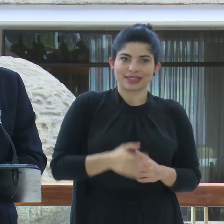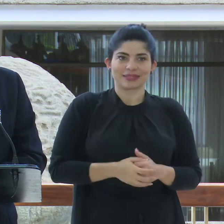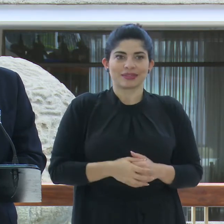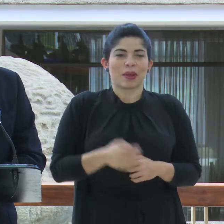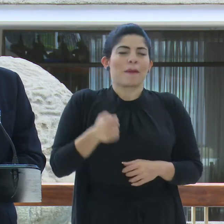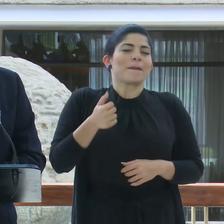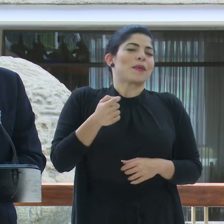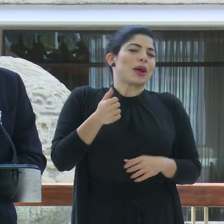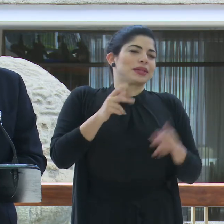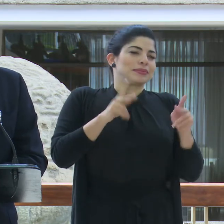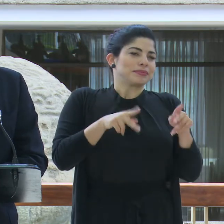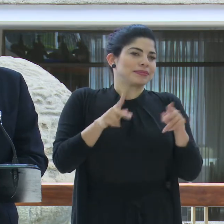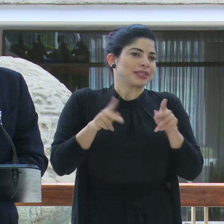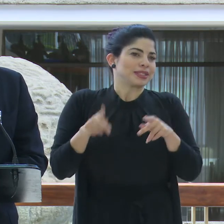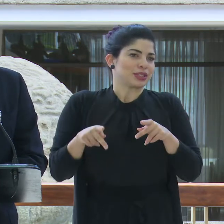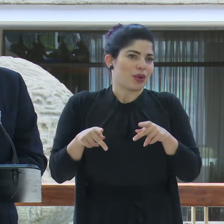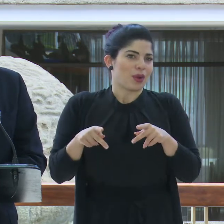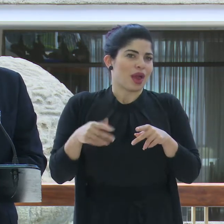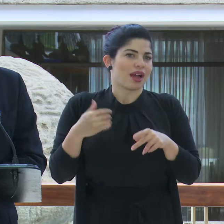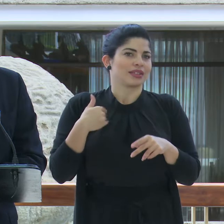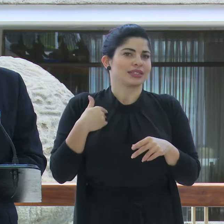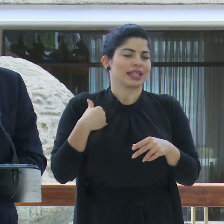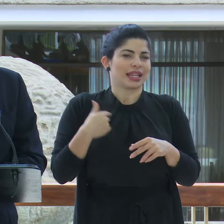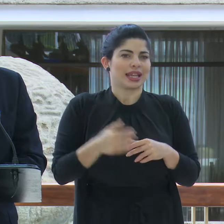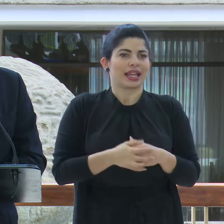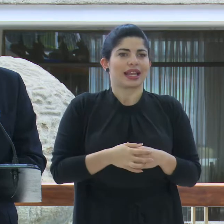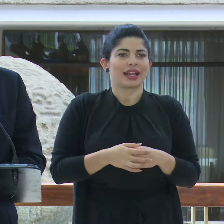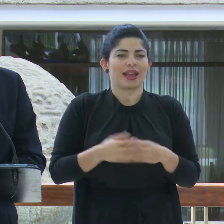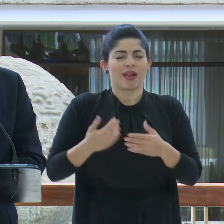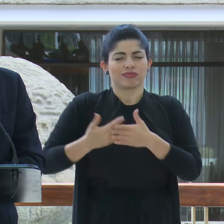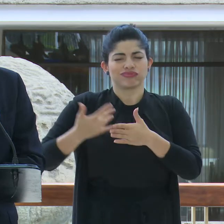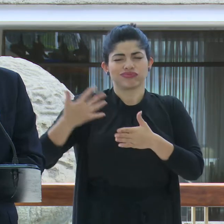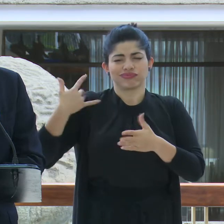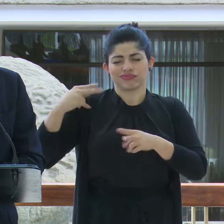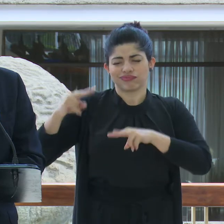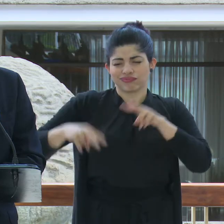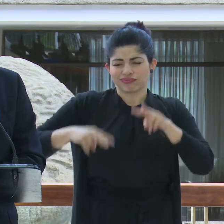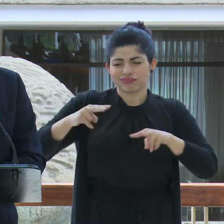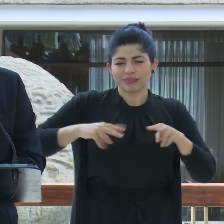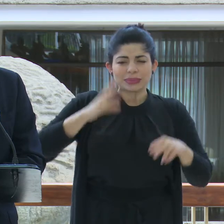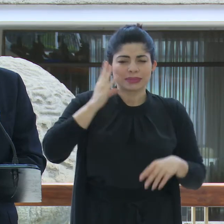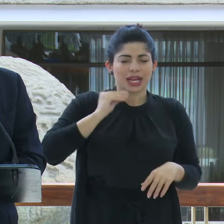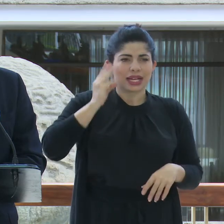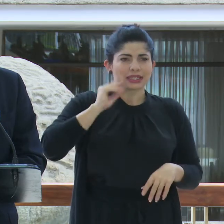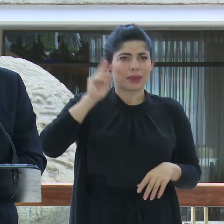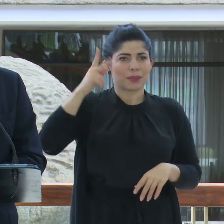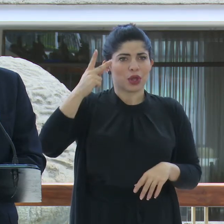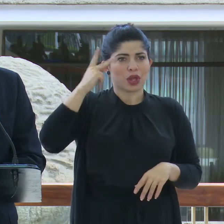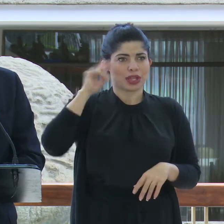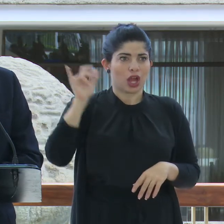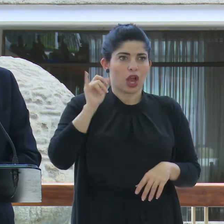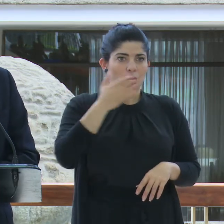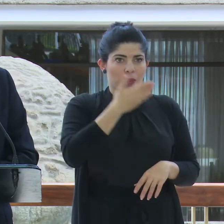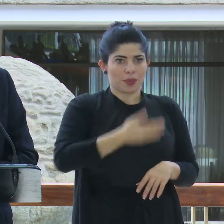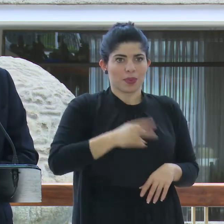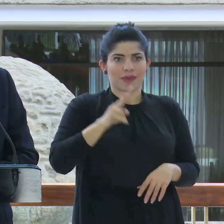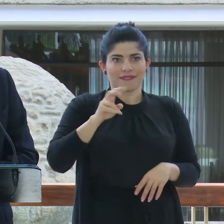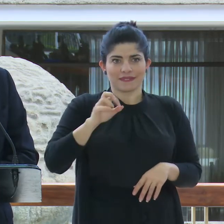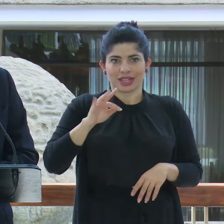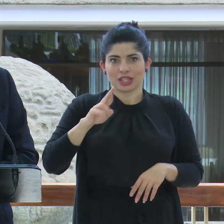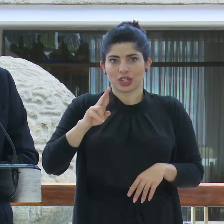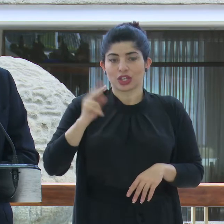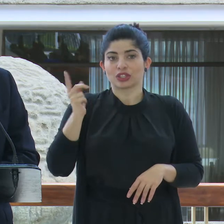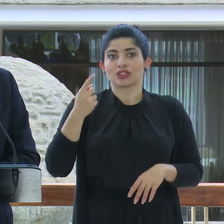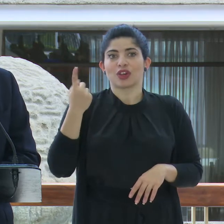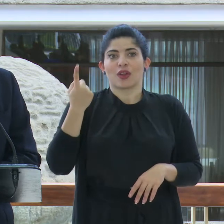Pocas personas tienen el bagaje y la experiencia política de don Víctor. Yo creo que